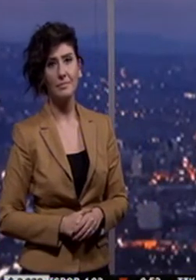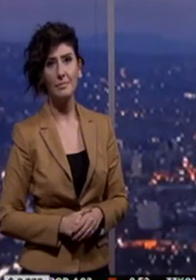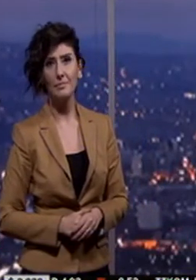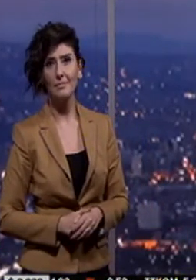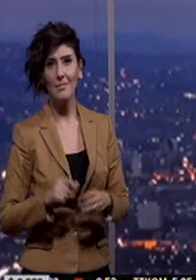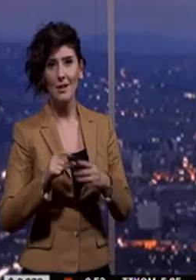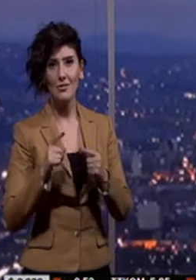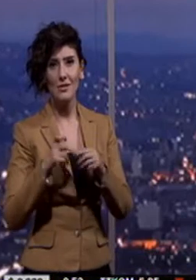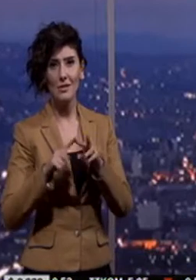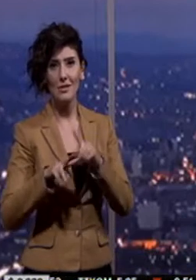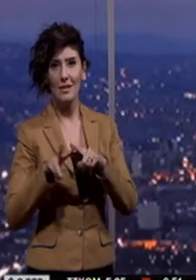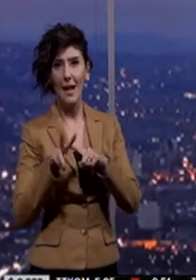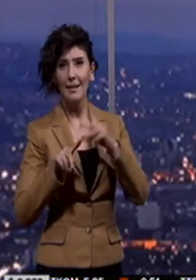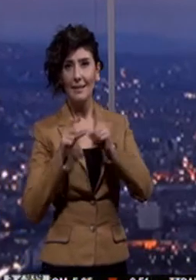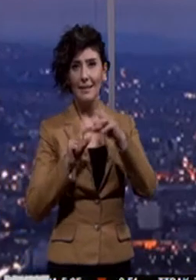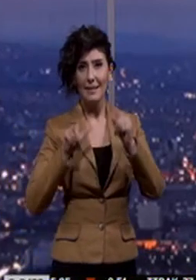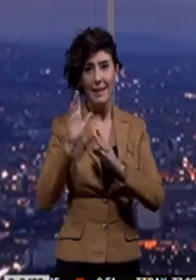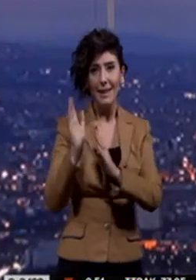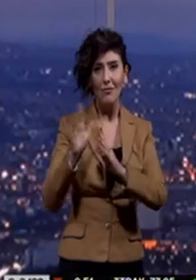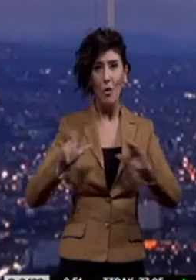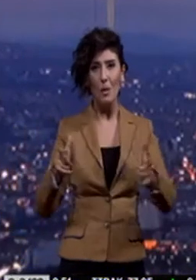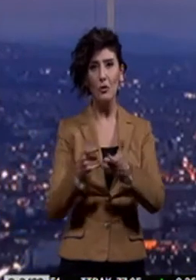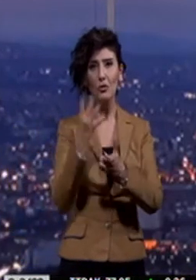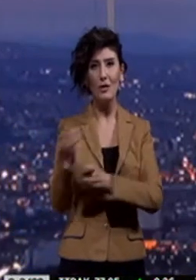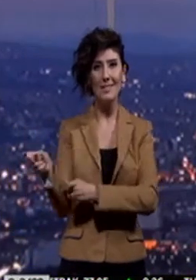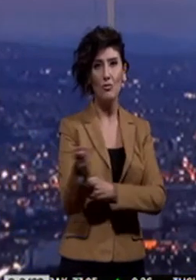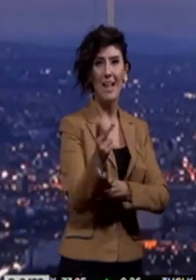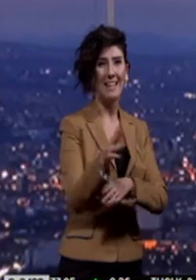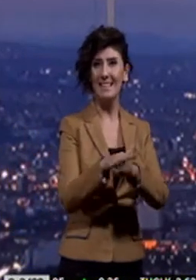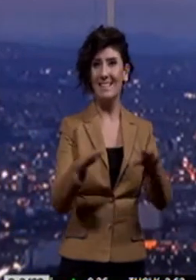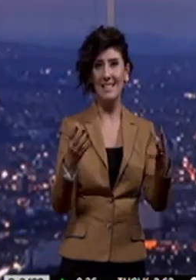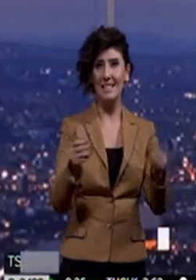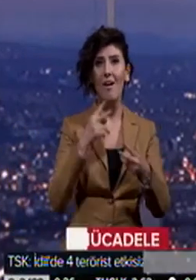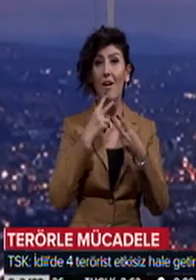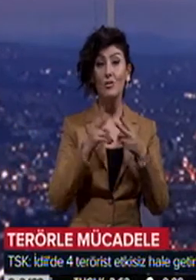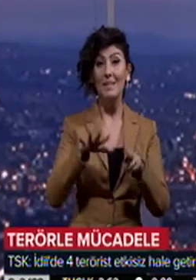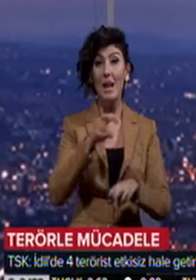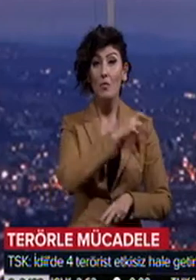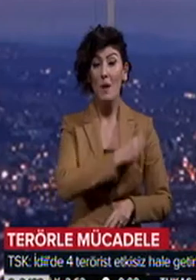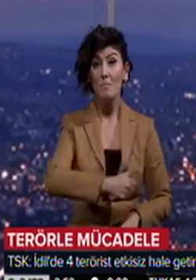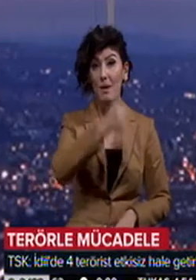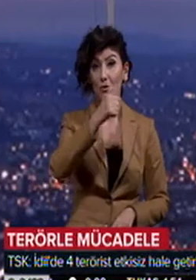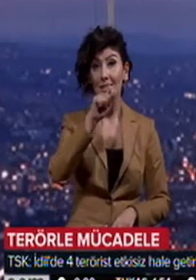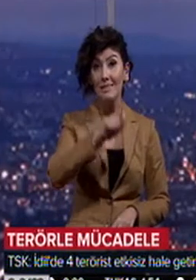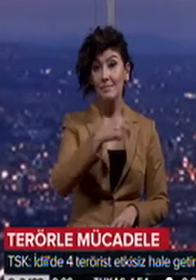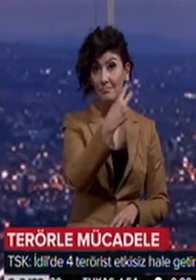Şırnak İdil'de devam eden operasyonda dört terörist etkisiz hale getirildi. Açıklama Genelkurmay Başkanlığı'nca yapıldı.